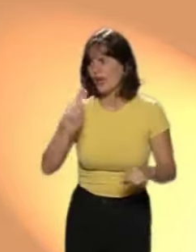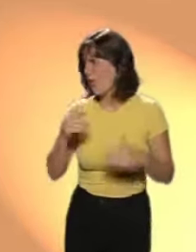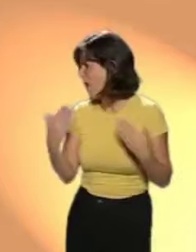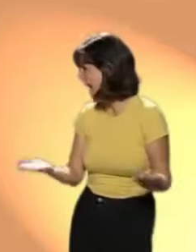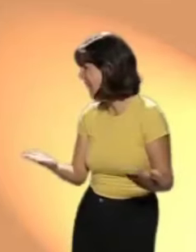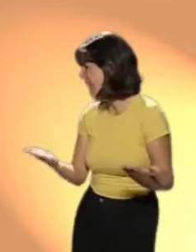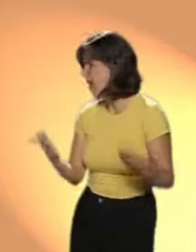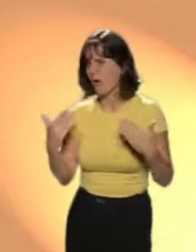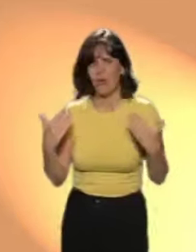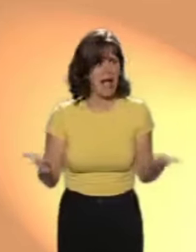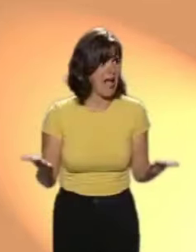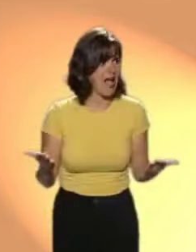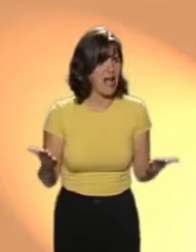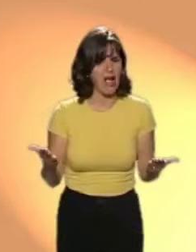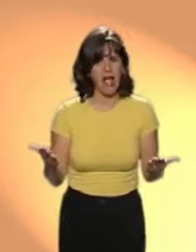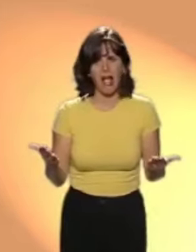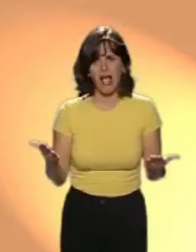Pero no sé cuál es el camino de vuelta.